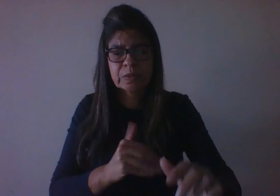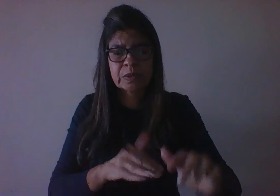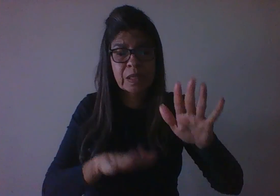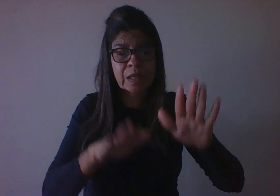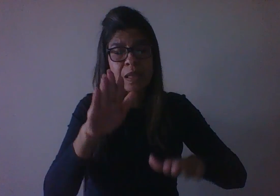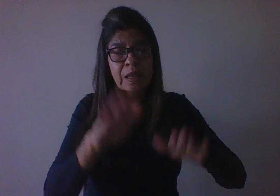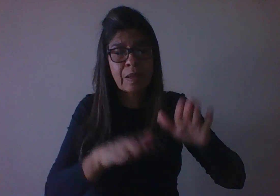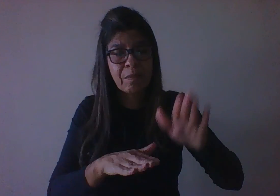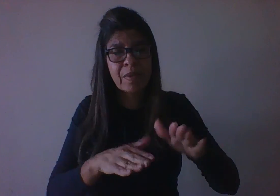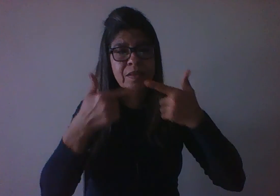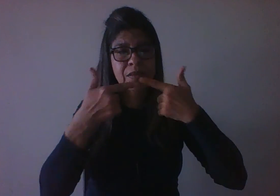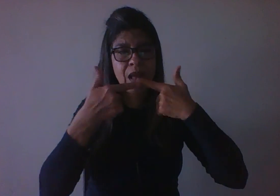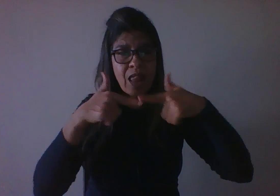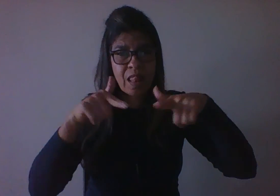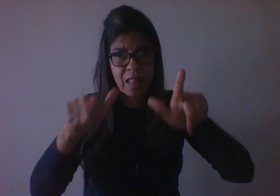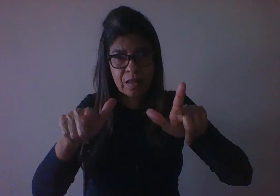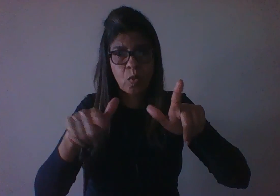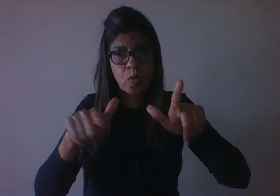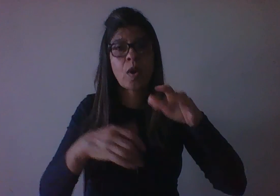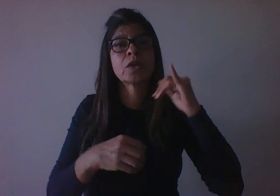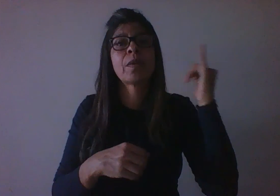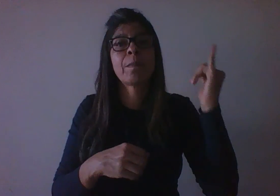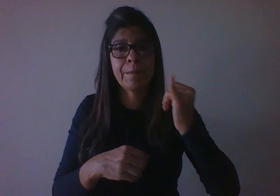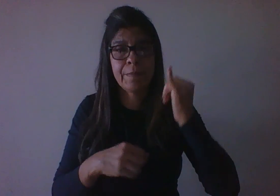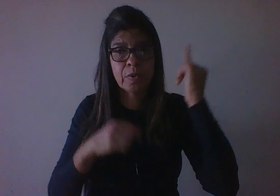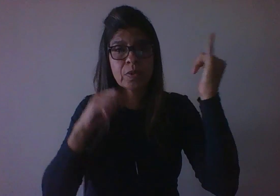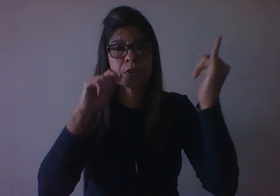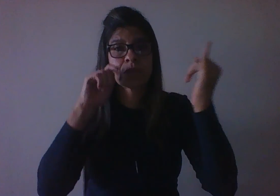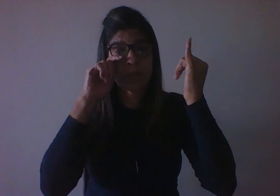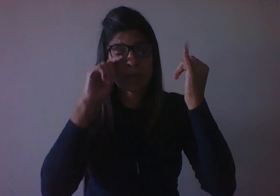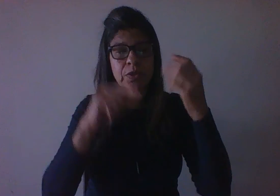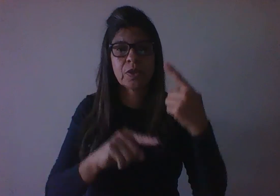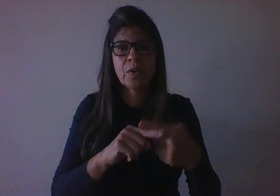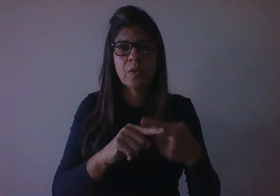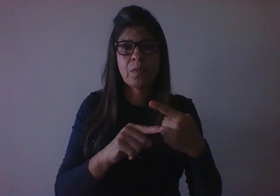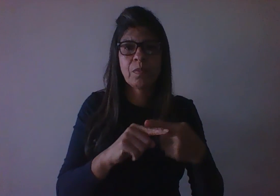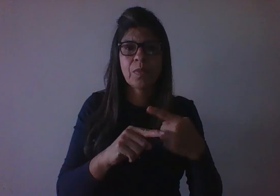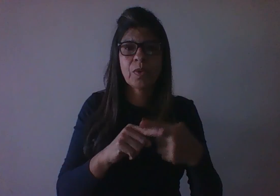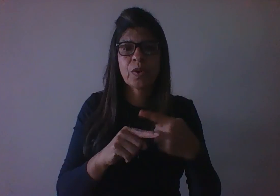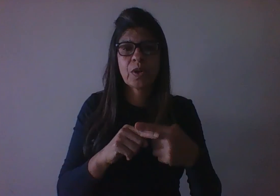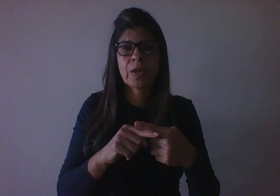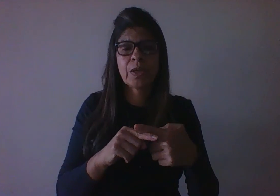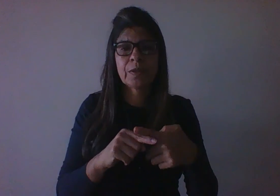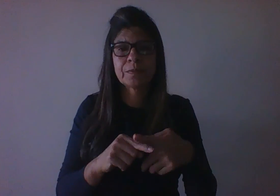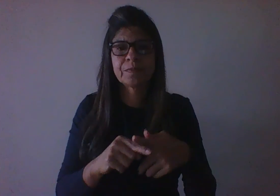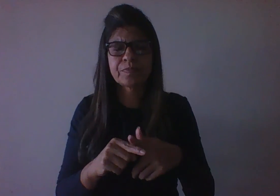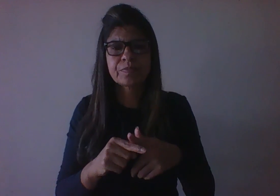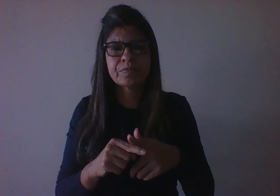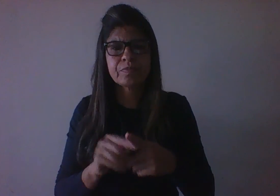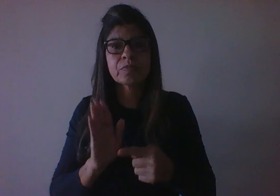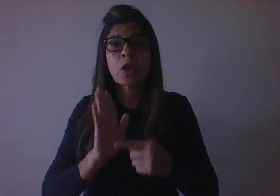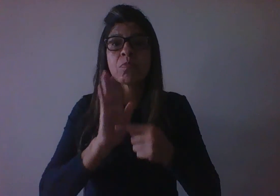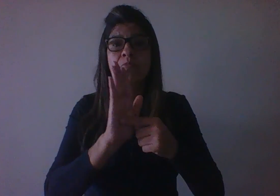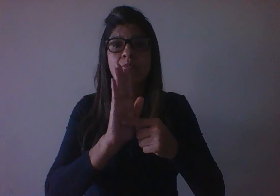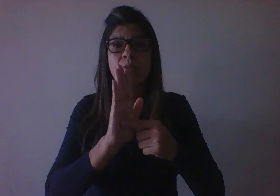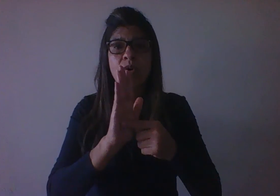importância crucial porque, além da função de comunicação, ela promove a interação humana e organiza o